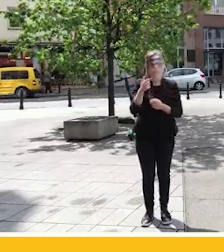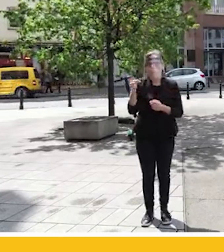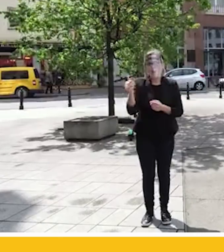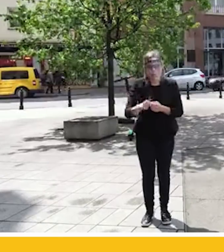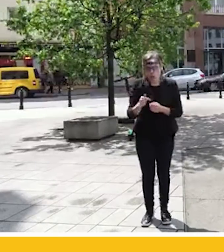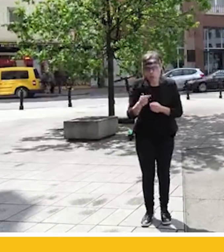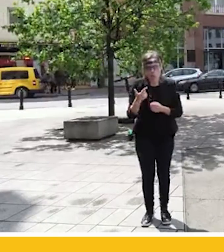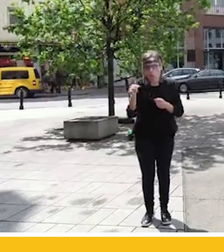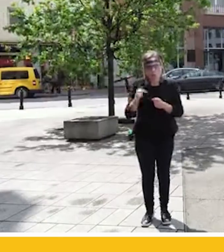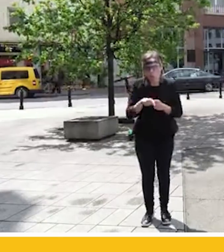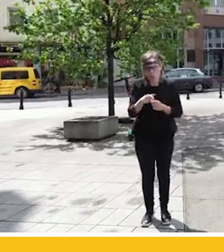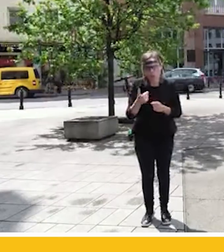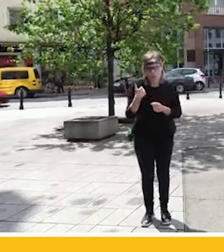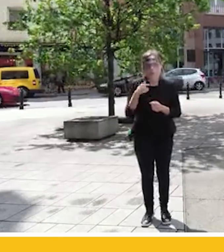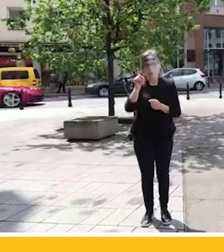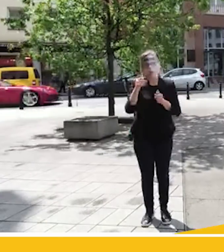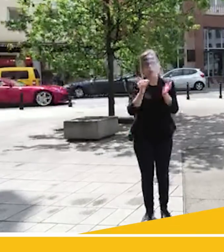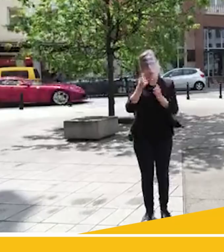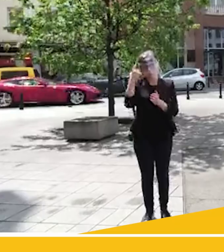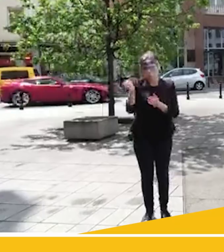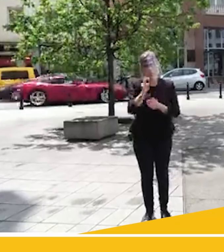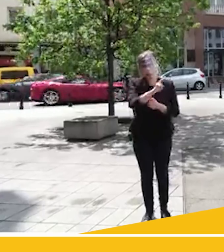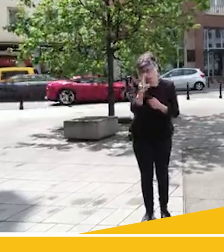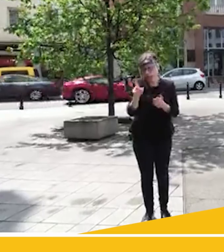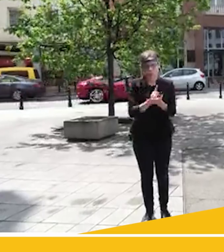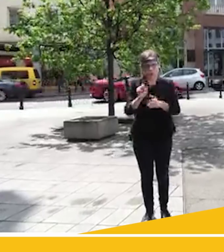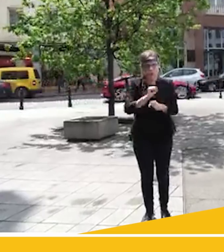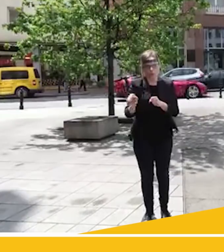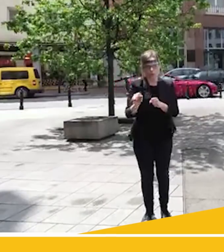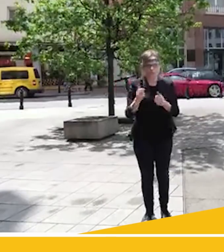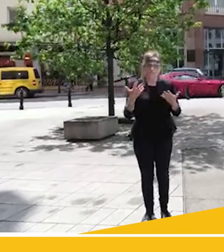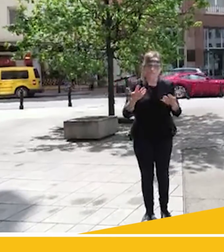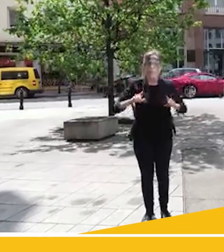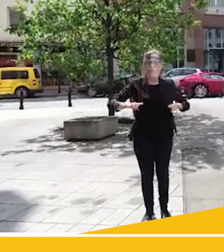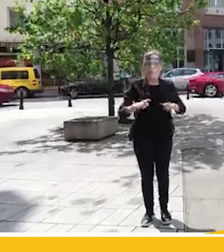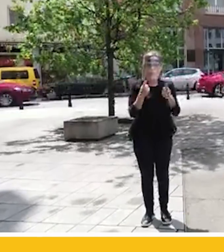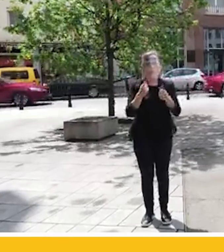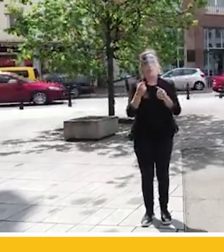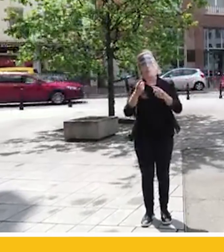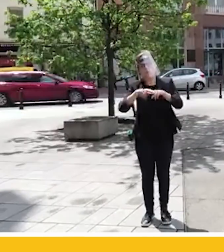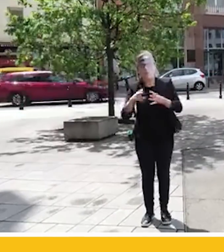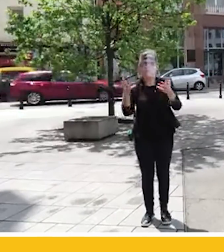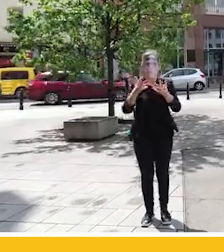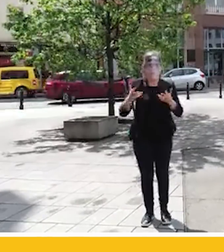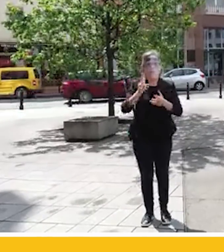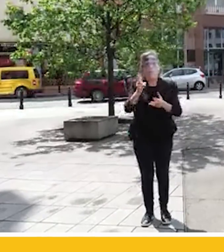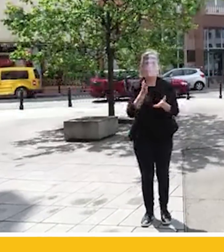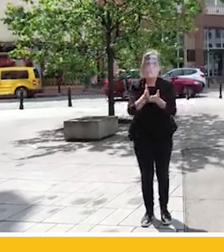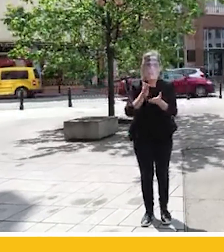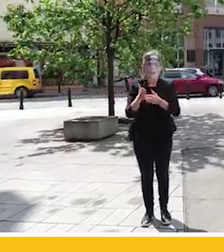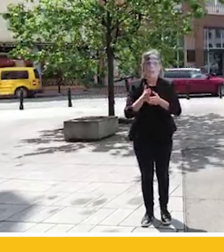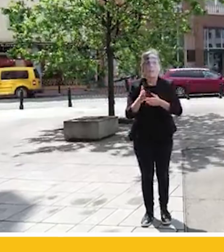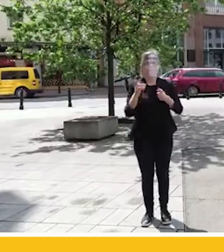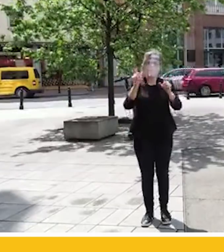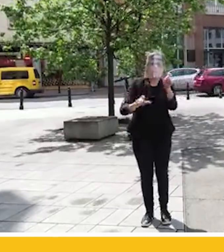musimy pamiętać o tym, że tak może się stać. Organizacje pozarządowe pomagające osobom ubogim w całej